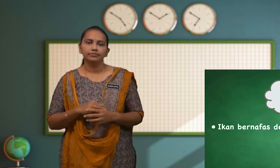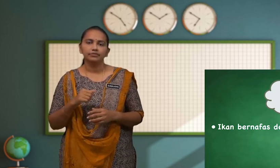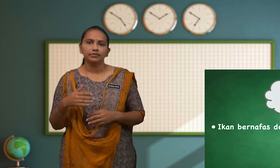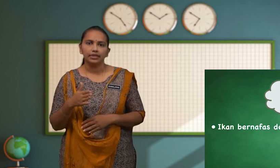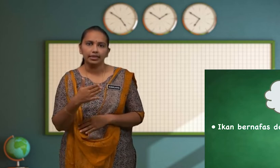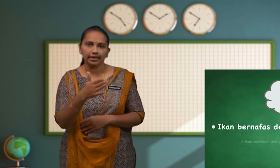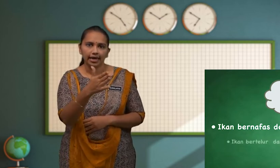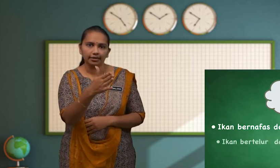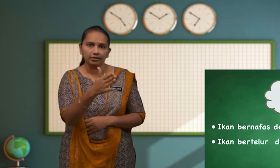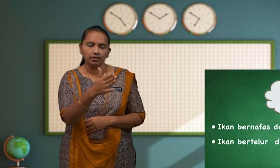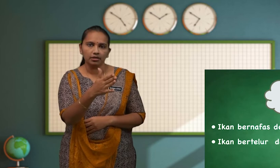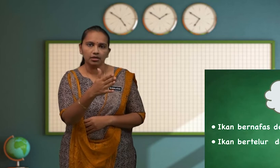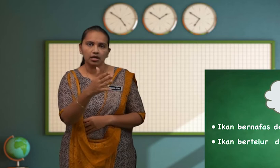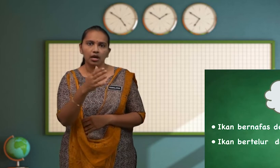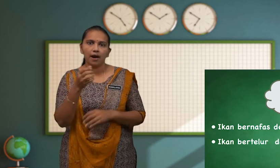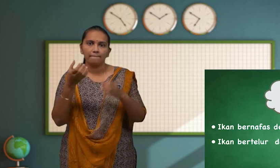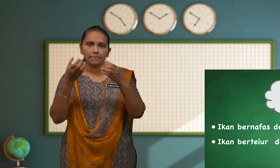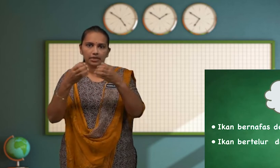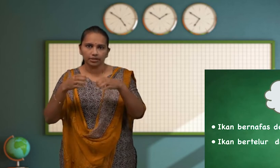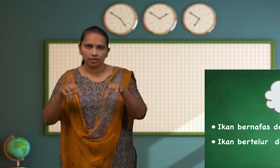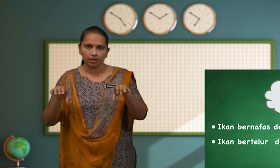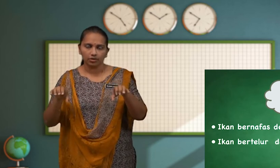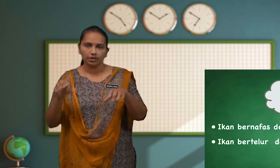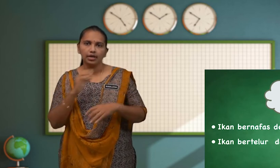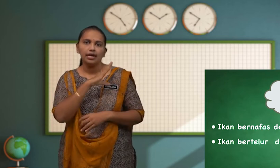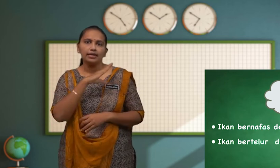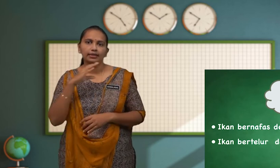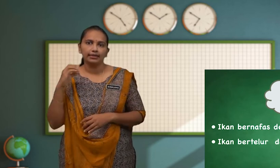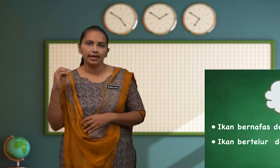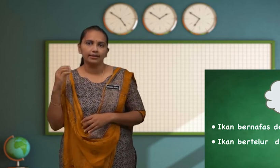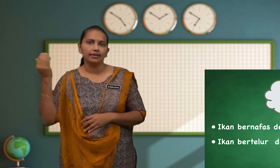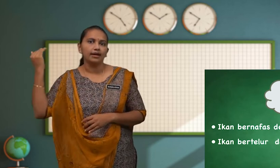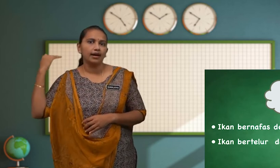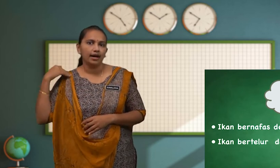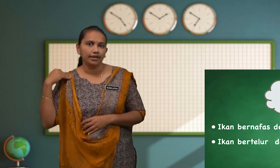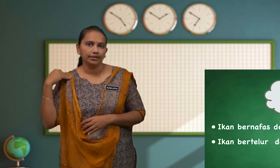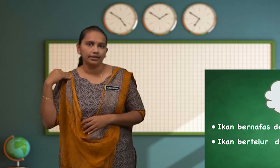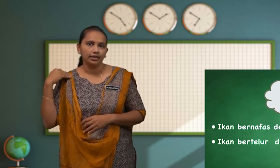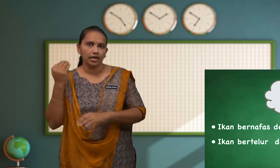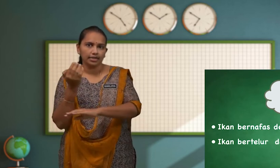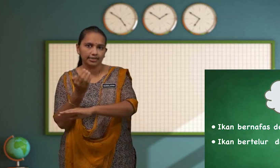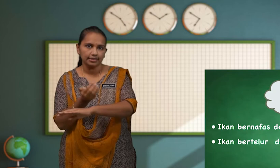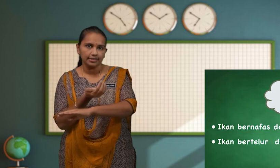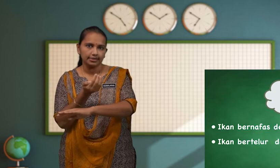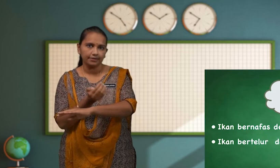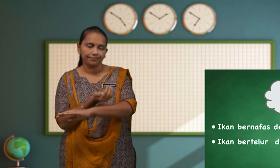Ikan Ikan Bertelur Dan Ada Sisik